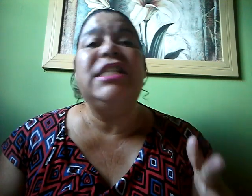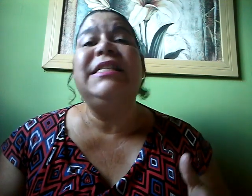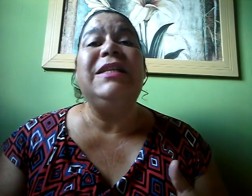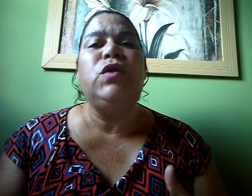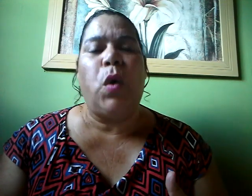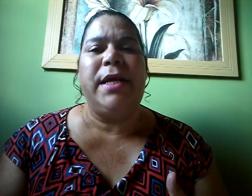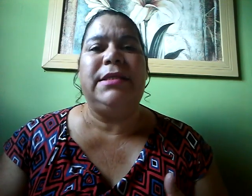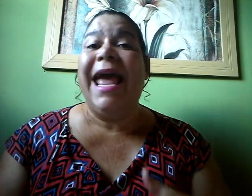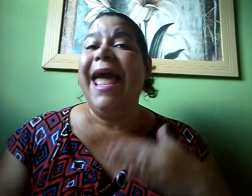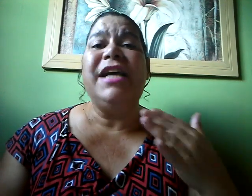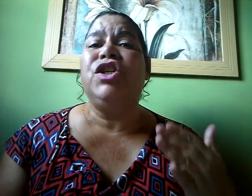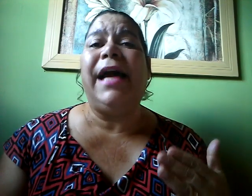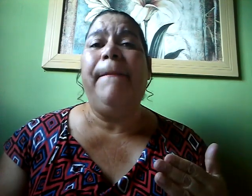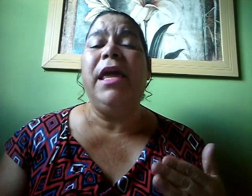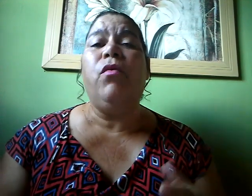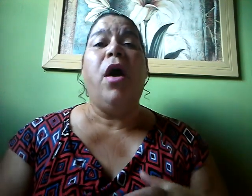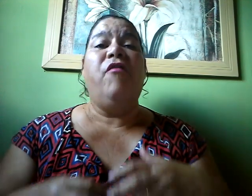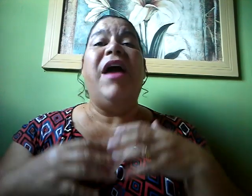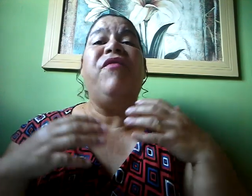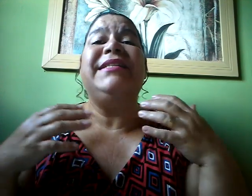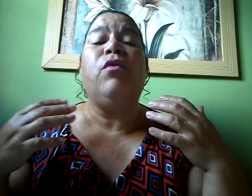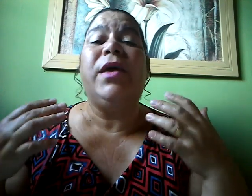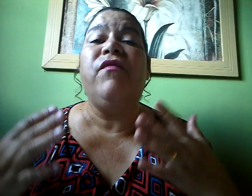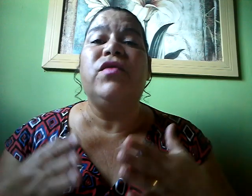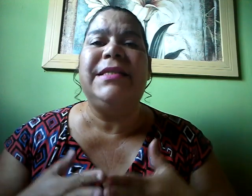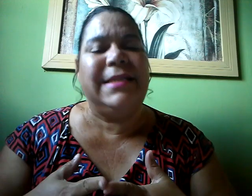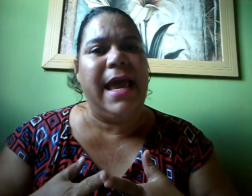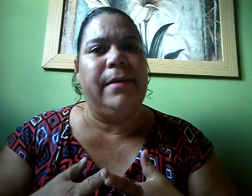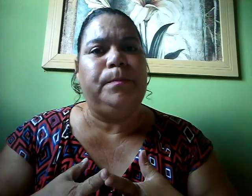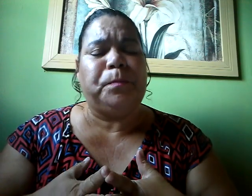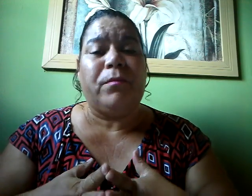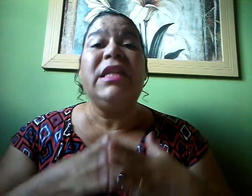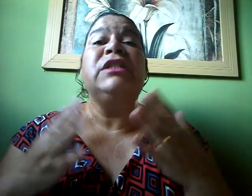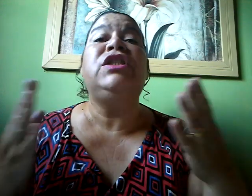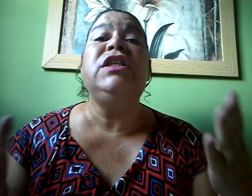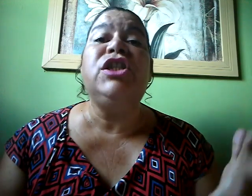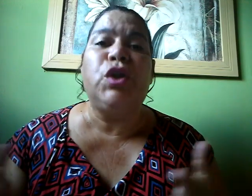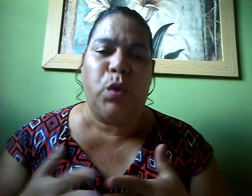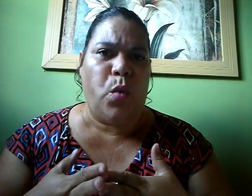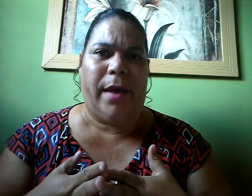desilusões Este caminho Vai fazer com que você Se destrua